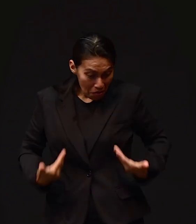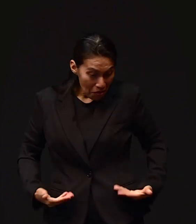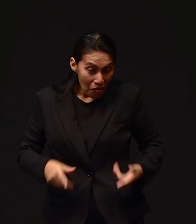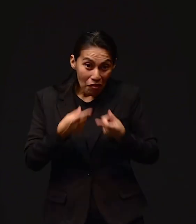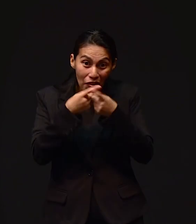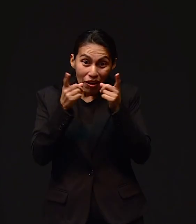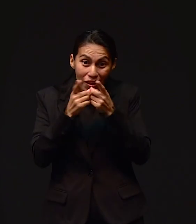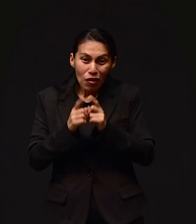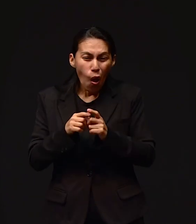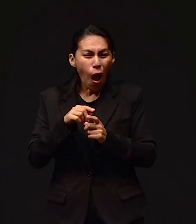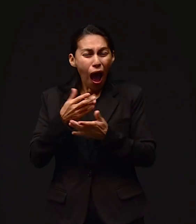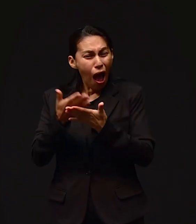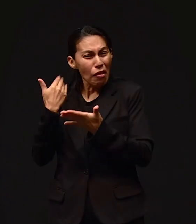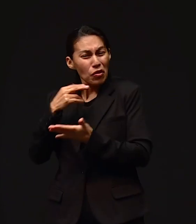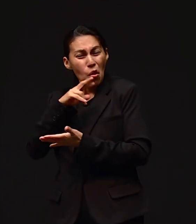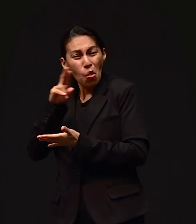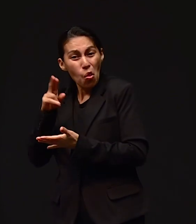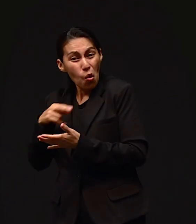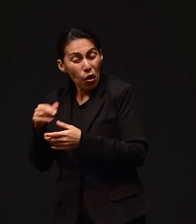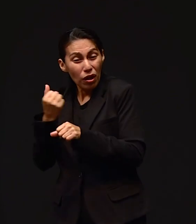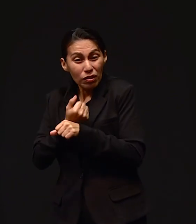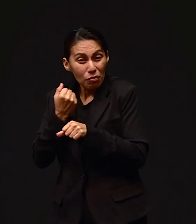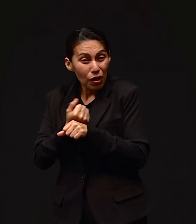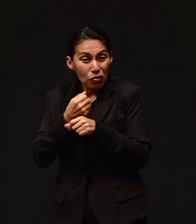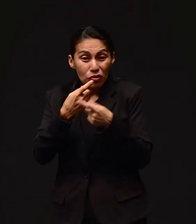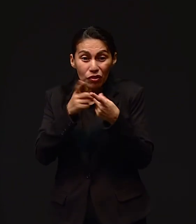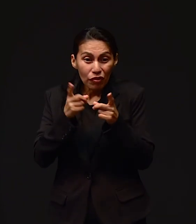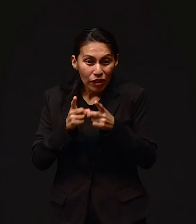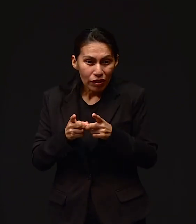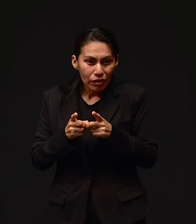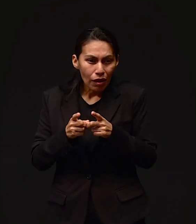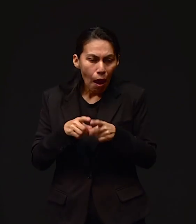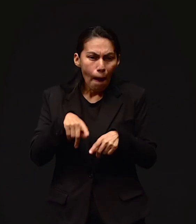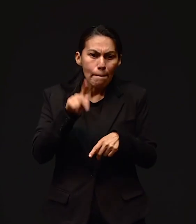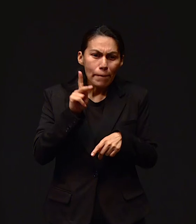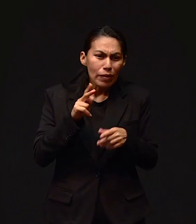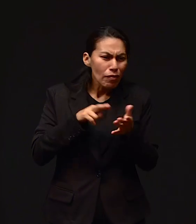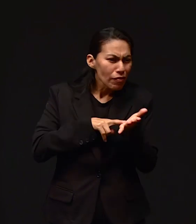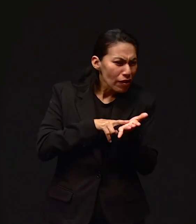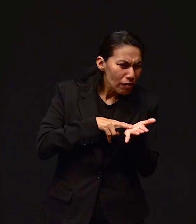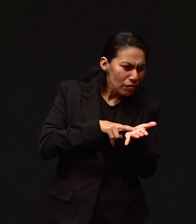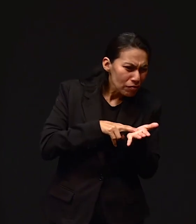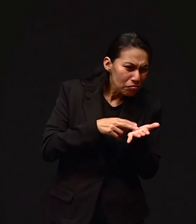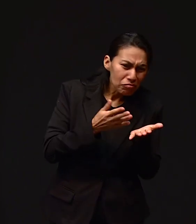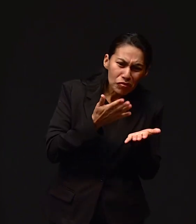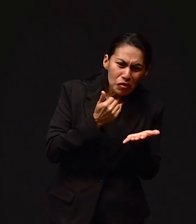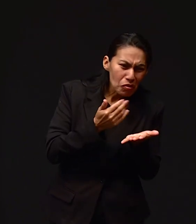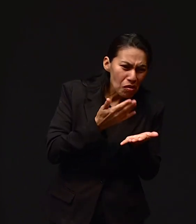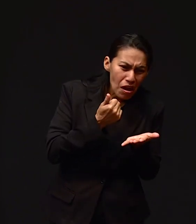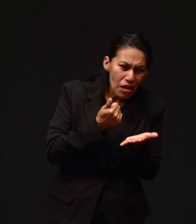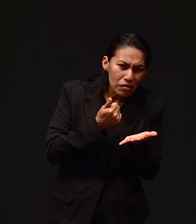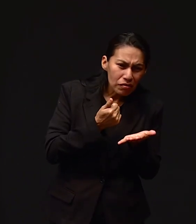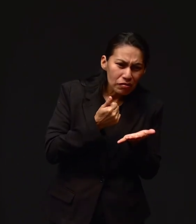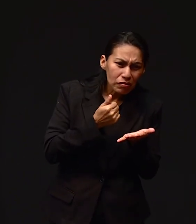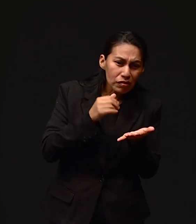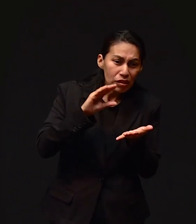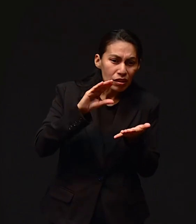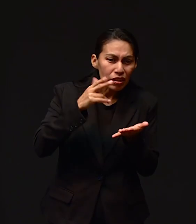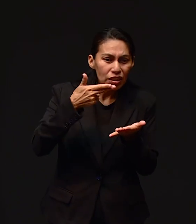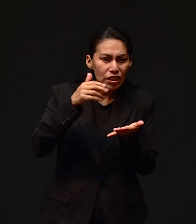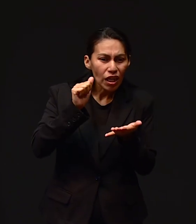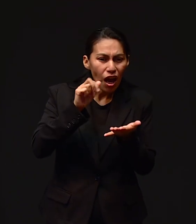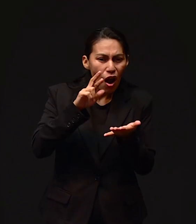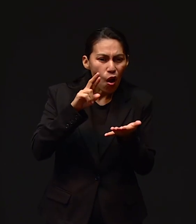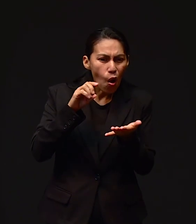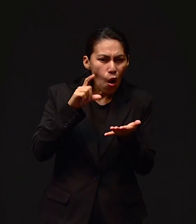nunca en mi vida había tenido un par de zapatos para cada vestido. Pero no estaban los negros de charol. Pero como quiera yo